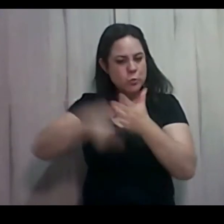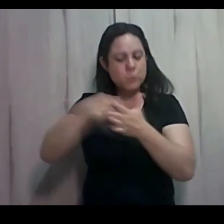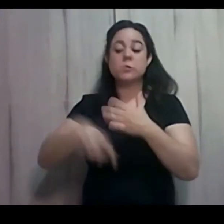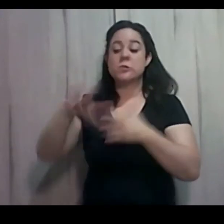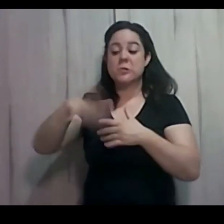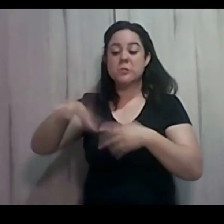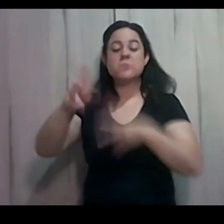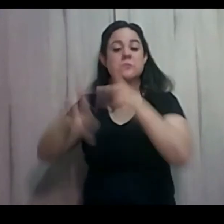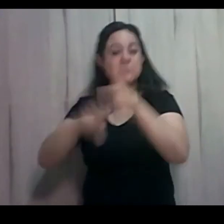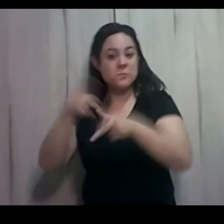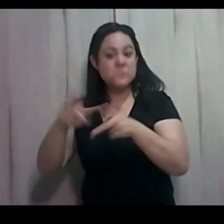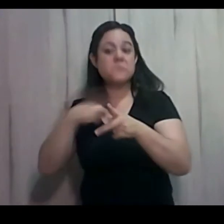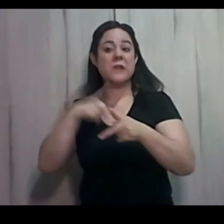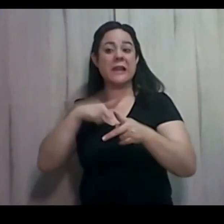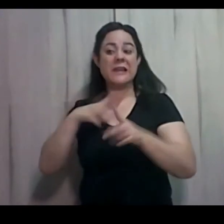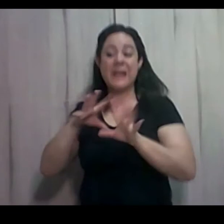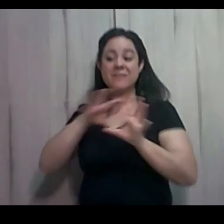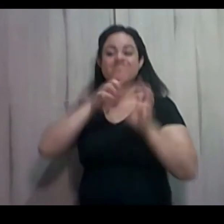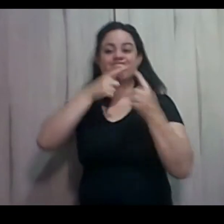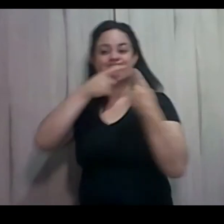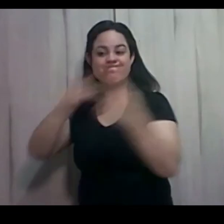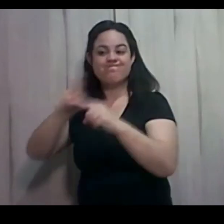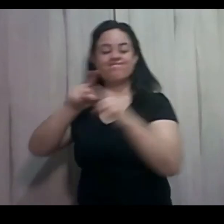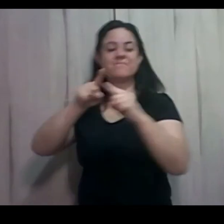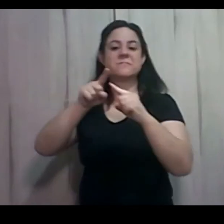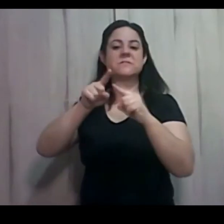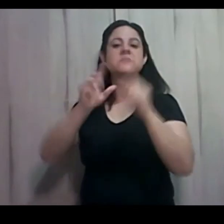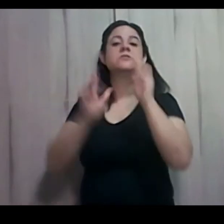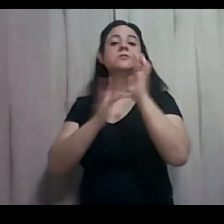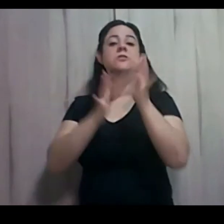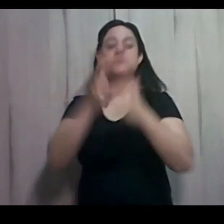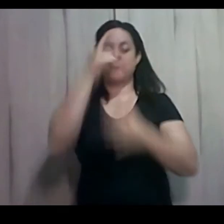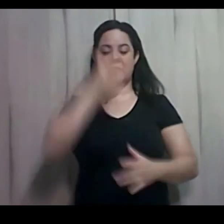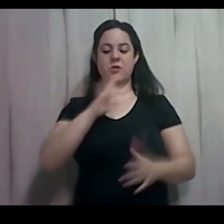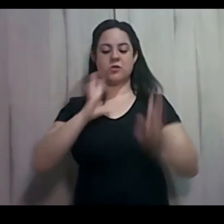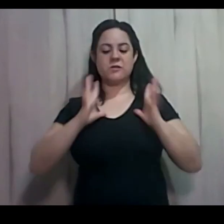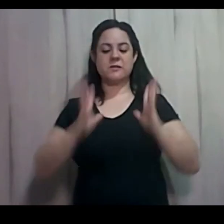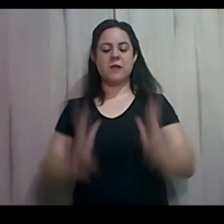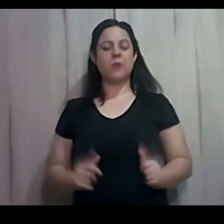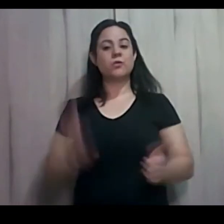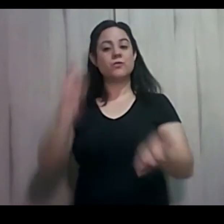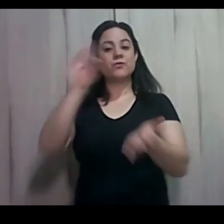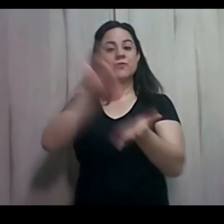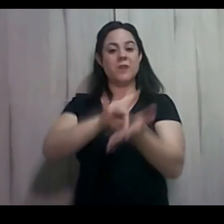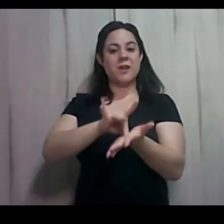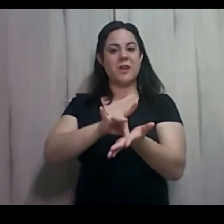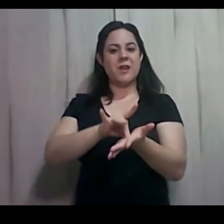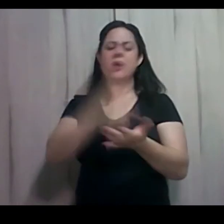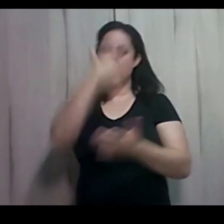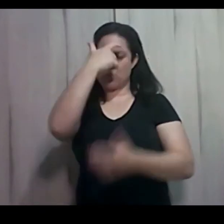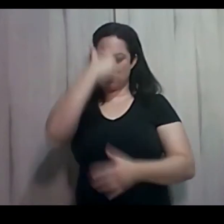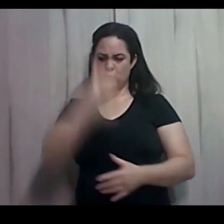perseguido. Jesus se apresenta como santo e verdadeiro. Eu sou o único, o Deus